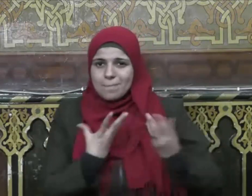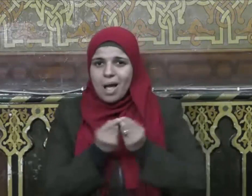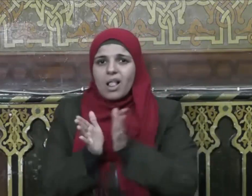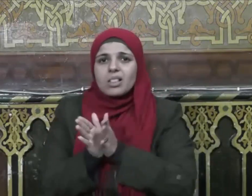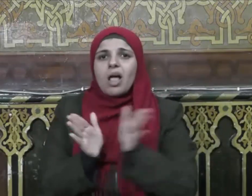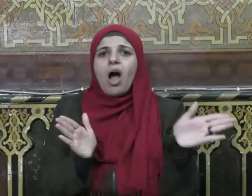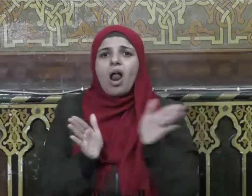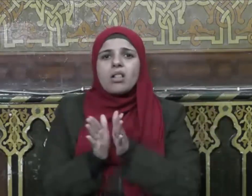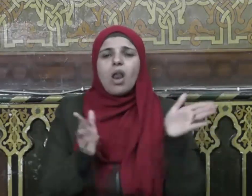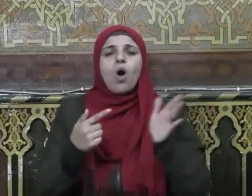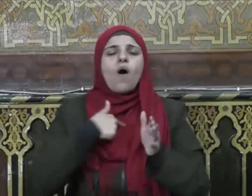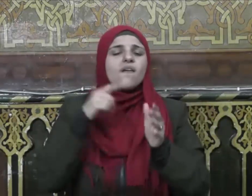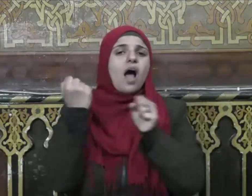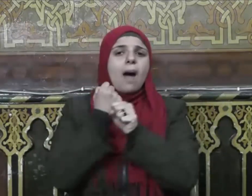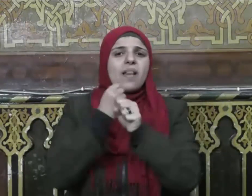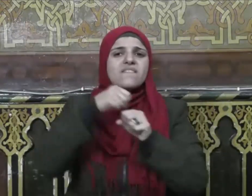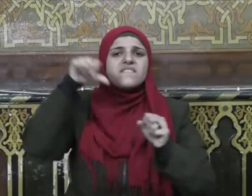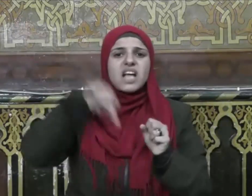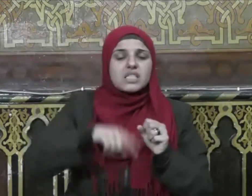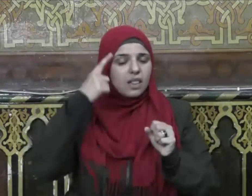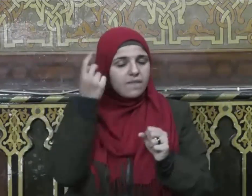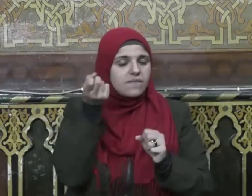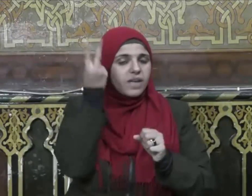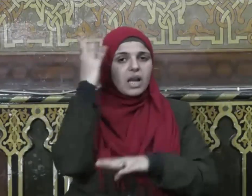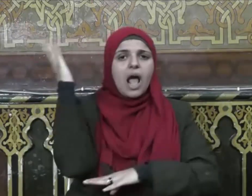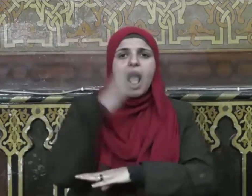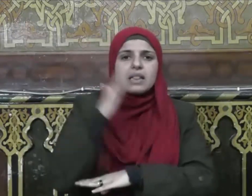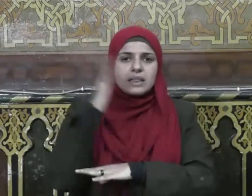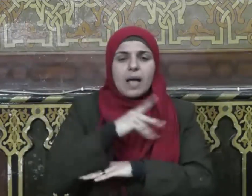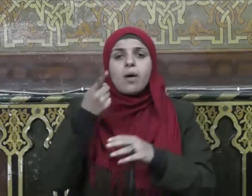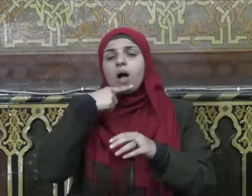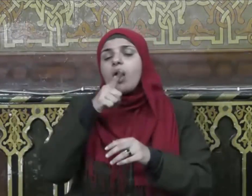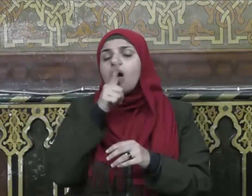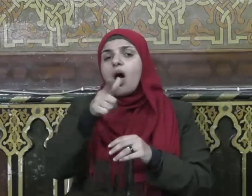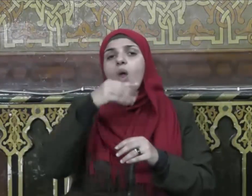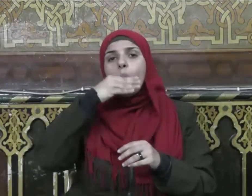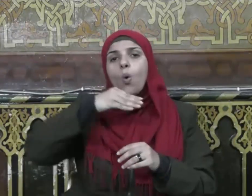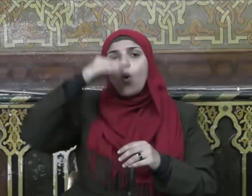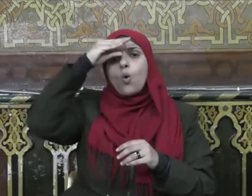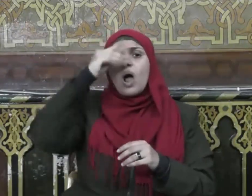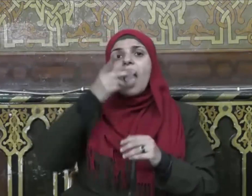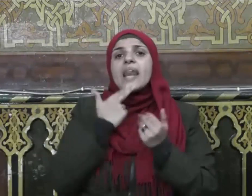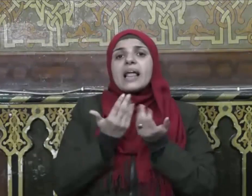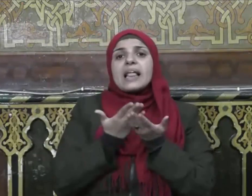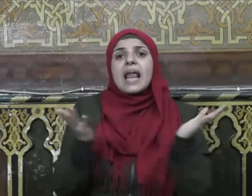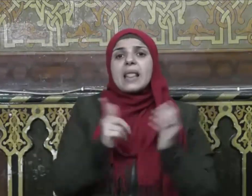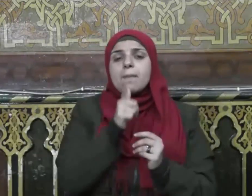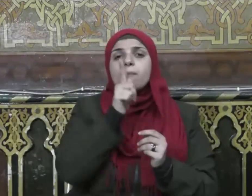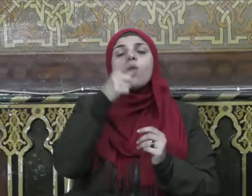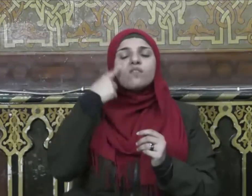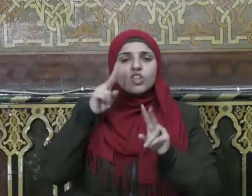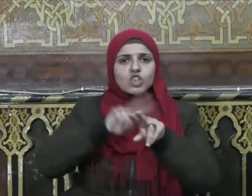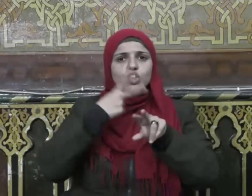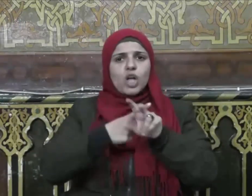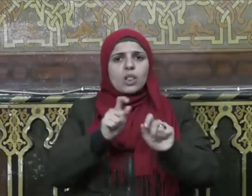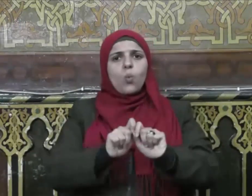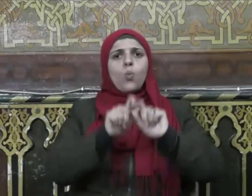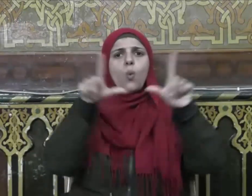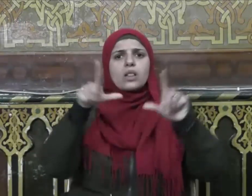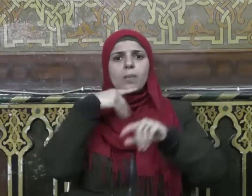والأفكار الهدامة ولقد ذكر القرآن الكريم لنا مشهداً واضحاً لصاحب السوء